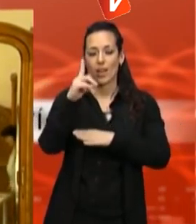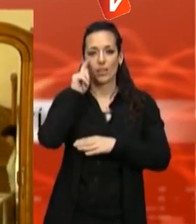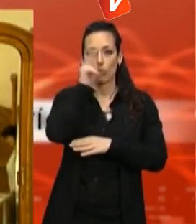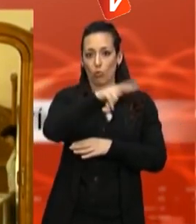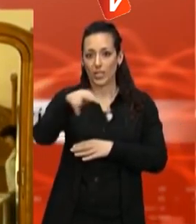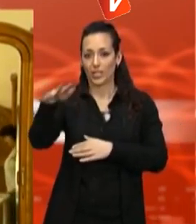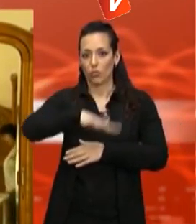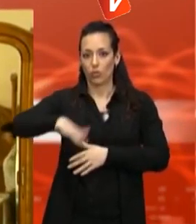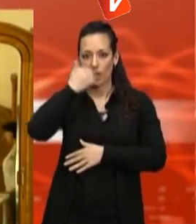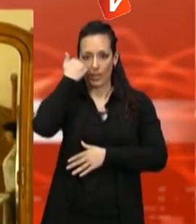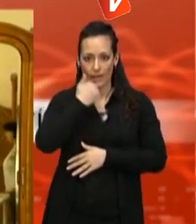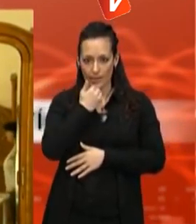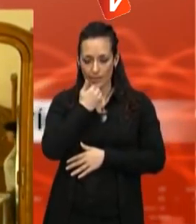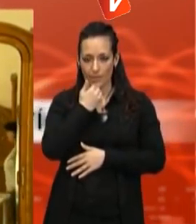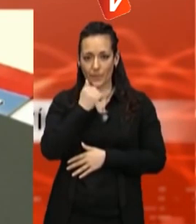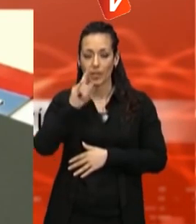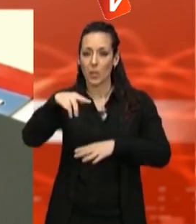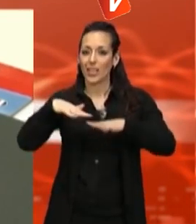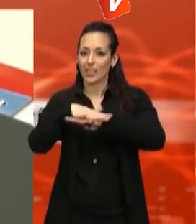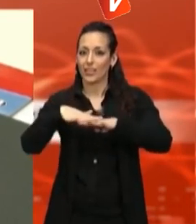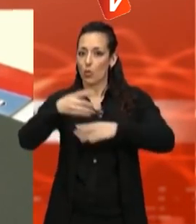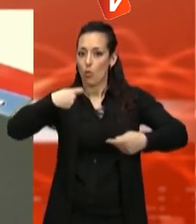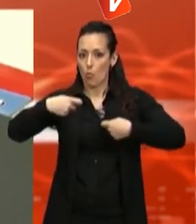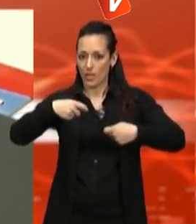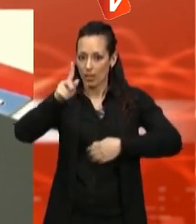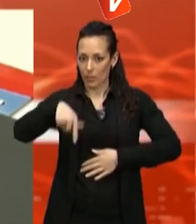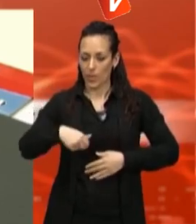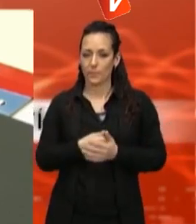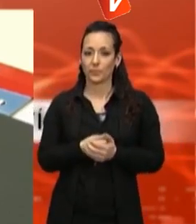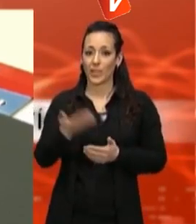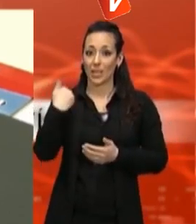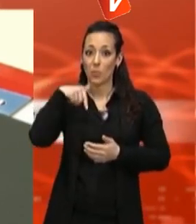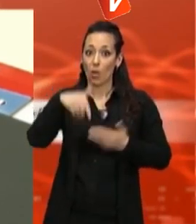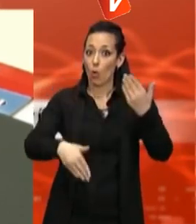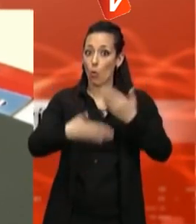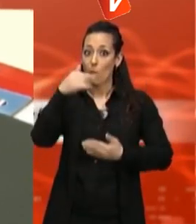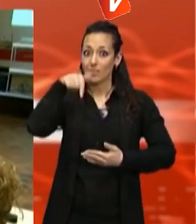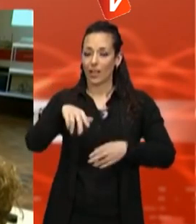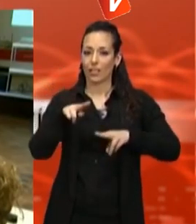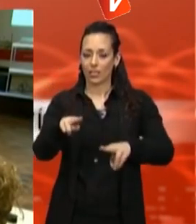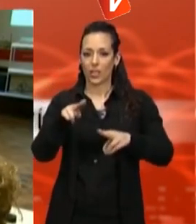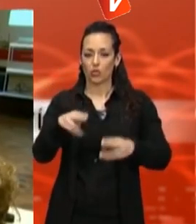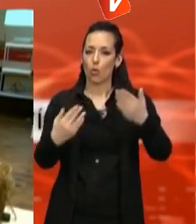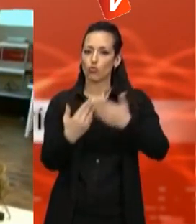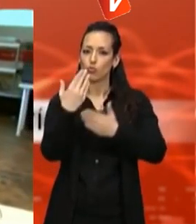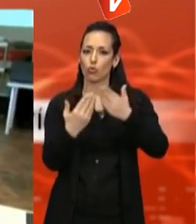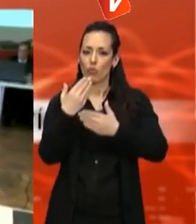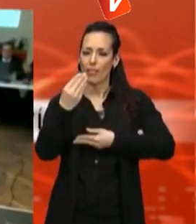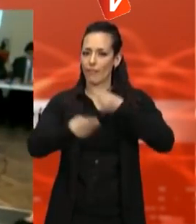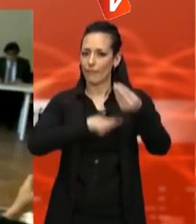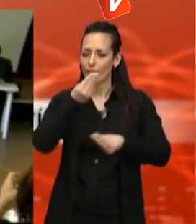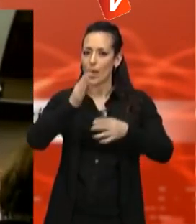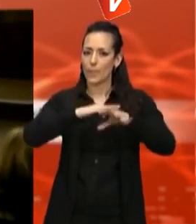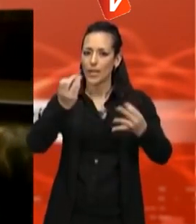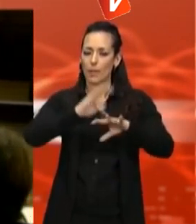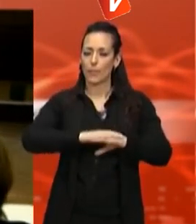diguéssim, del sector turístic a la ciutat. Amb aquest punt de partida,'ha celebrat aquest dijous a la Masia Freixa una jornada per donar a conèixer les oportunitats